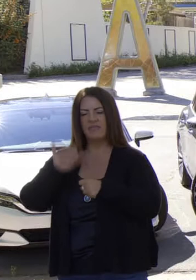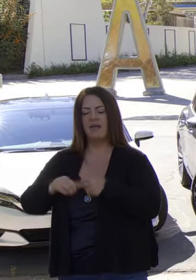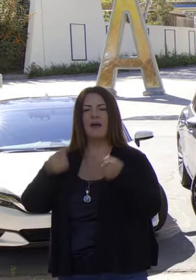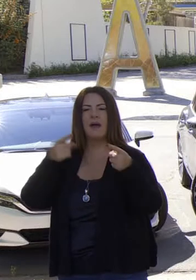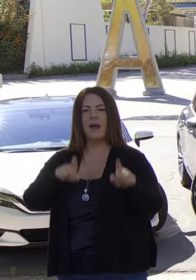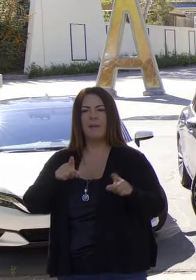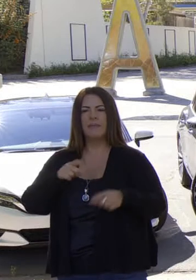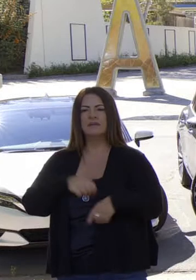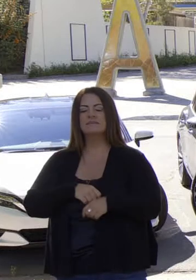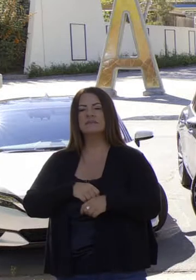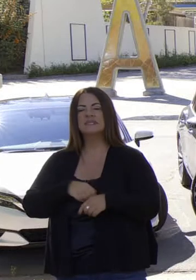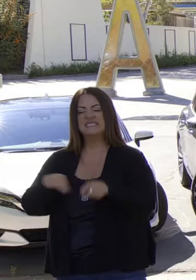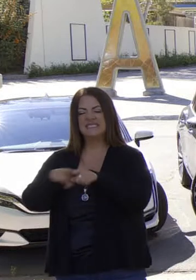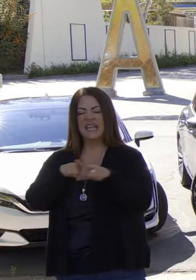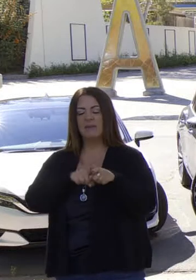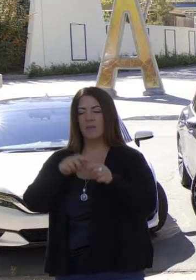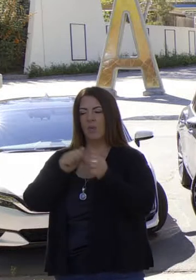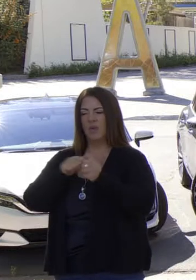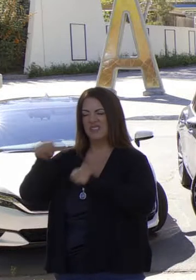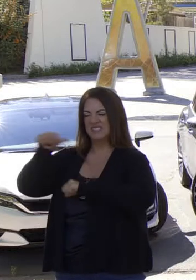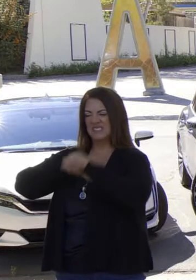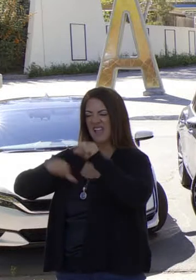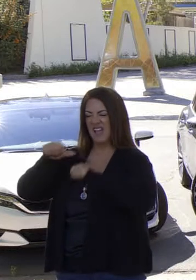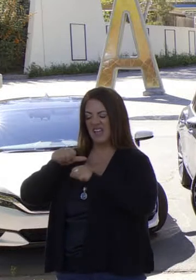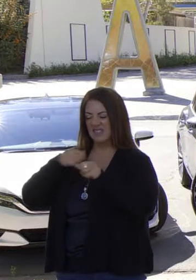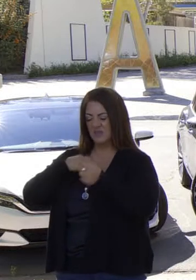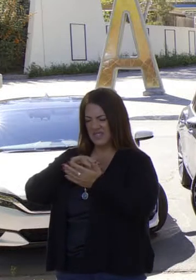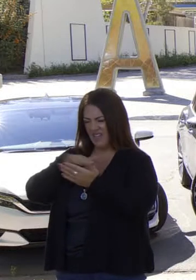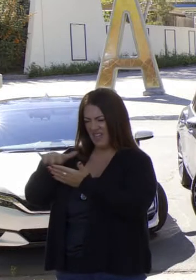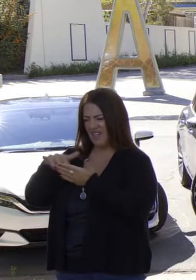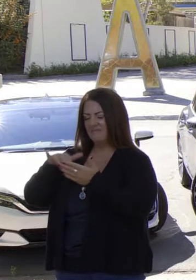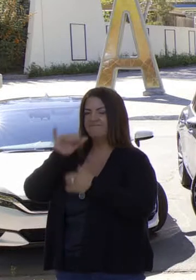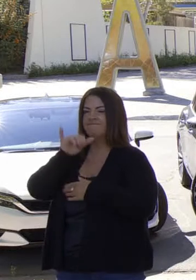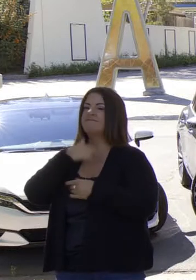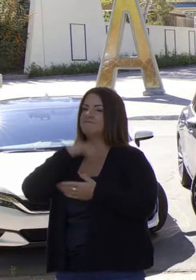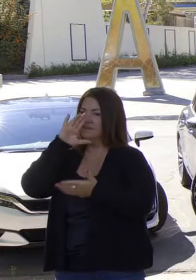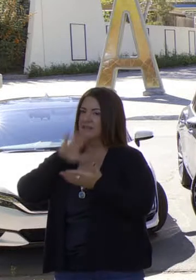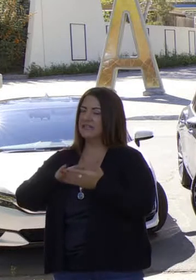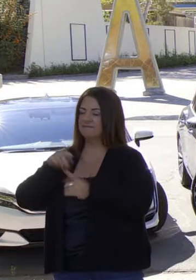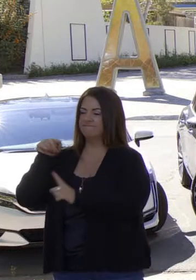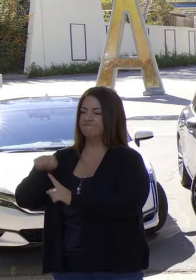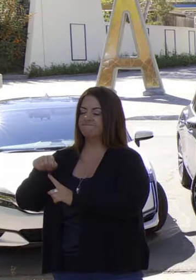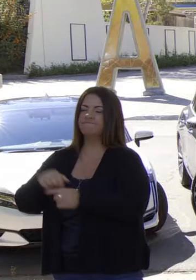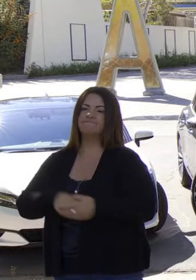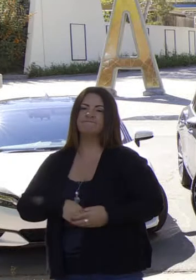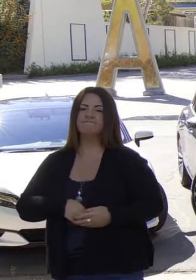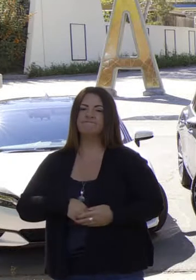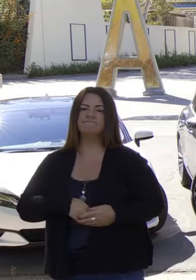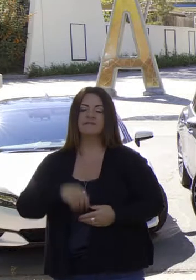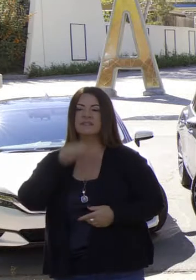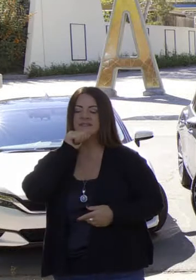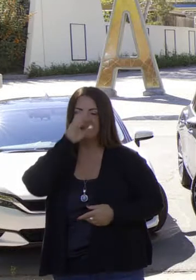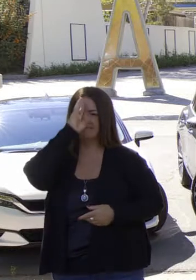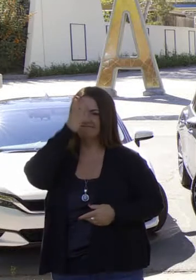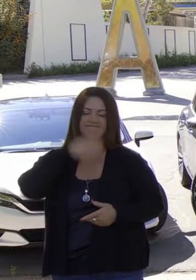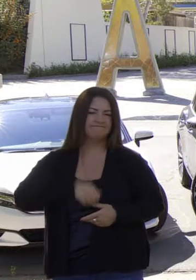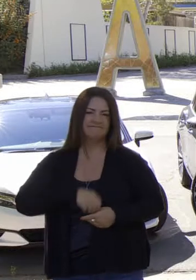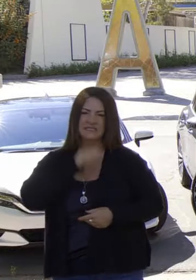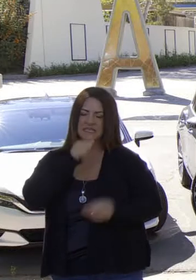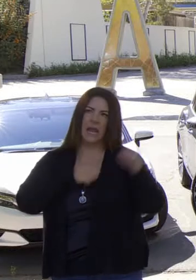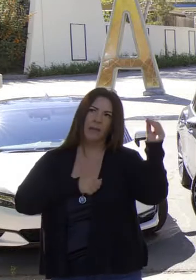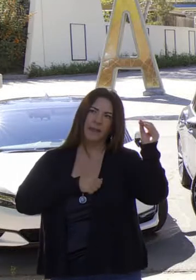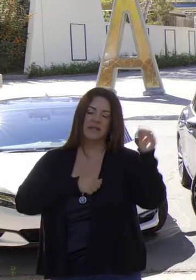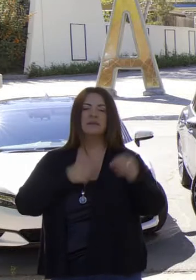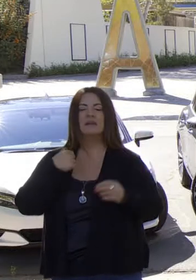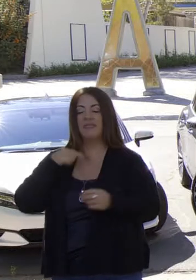causa, avanzamos hace meses la causa de tomar un protocolo científico. Es en lo que